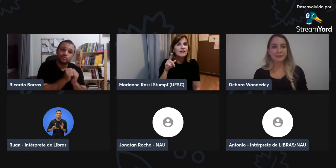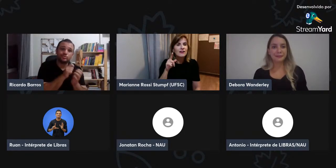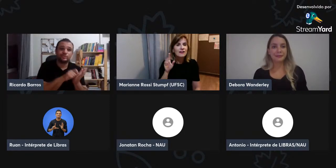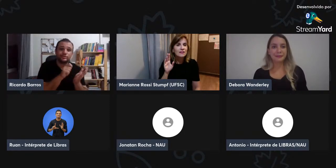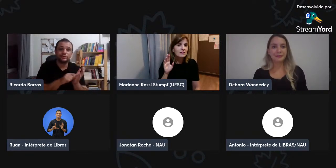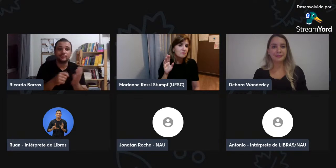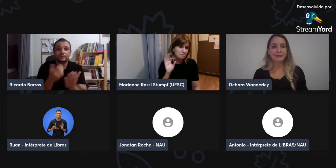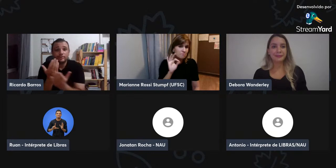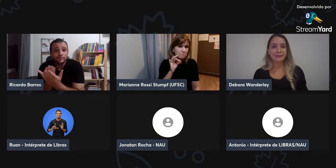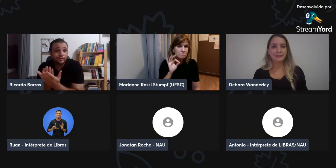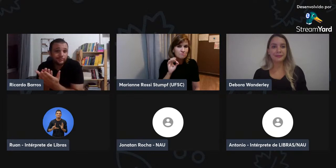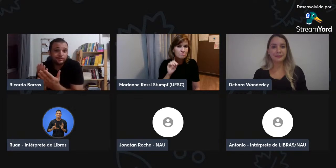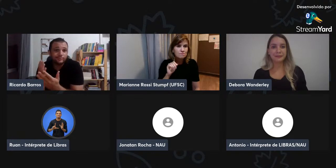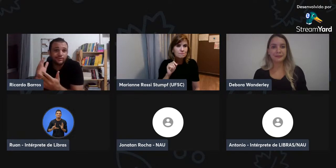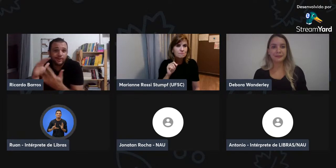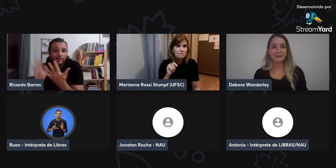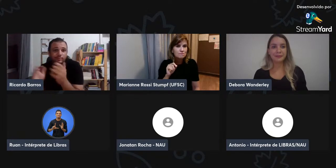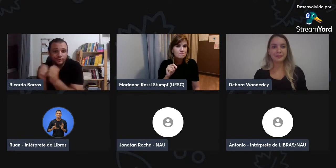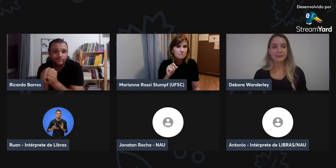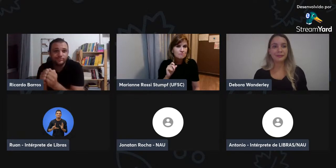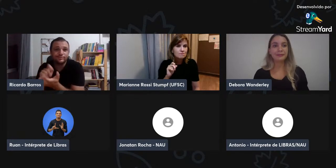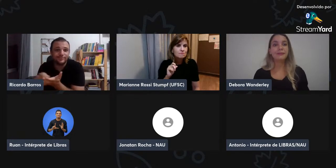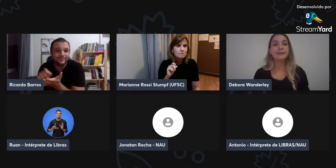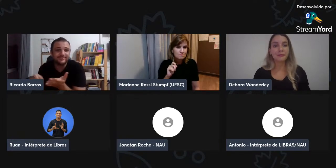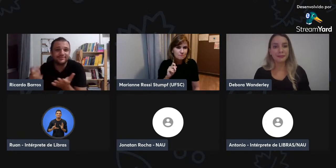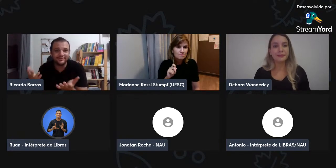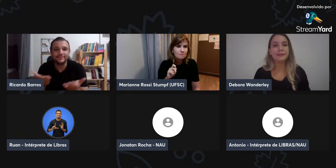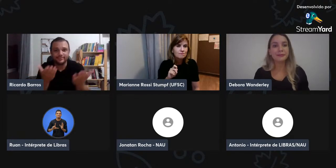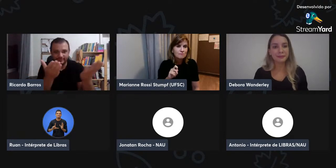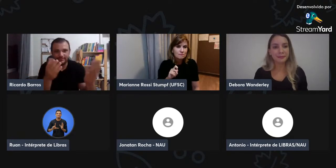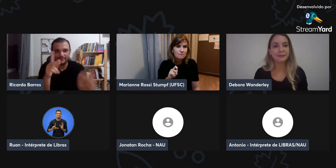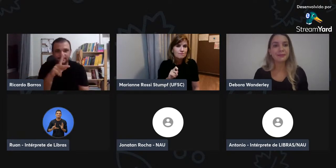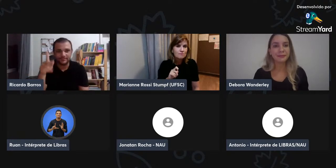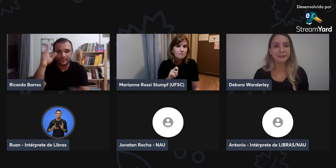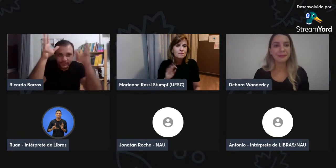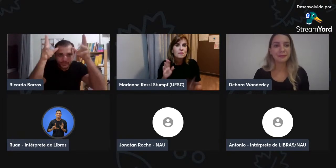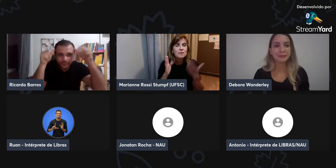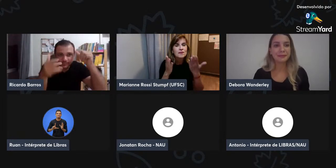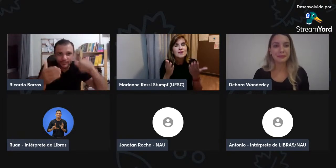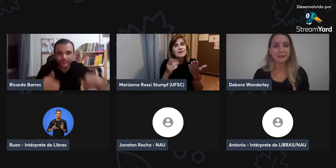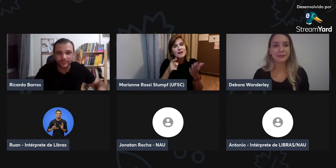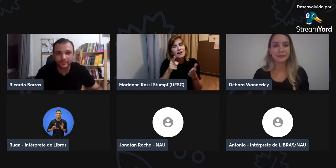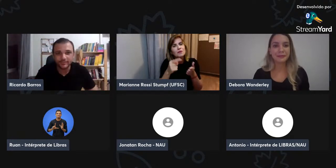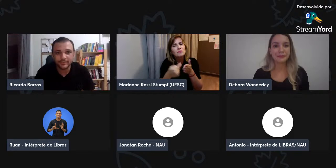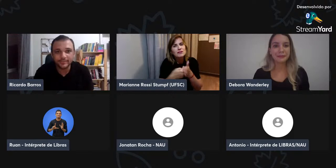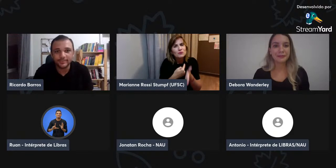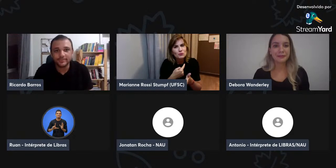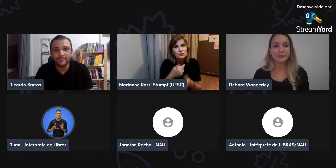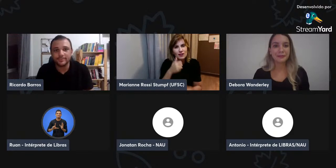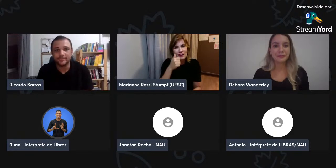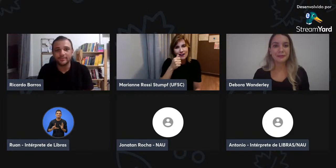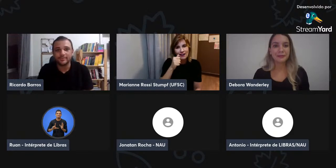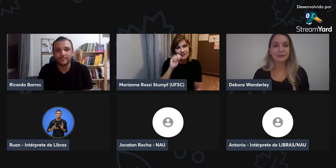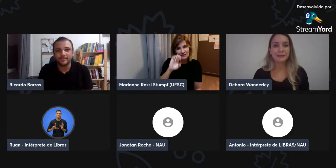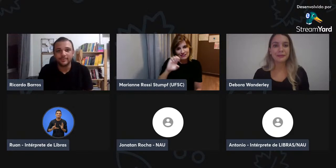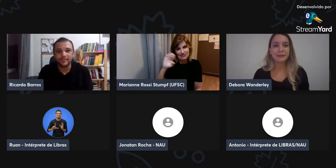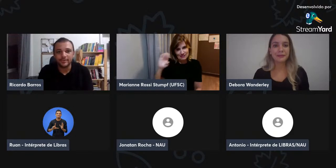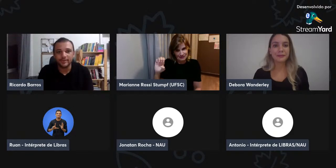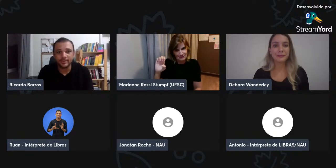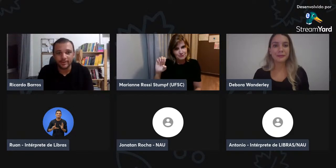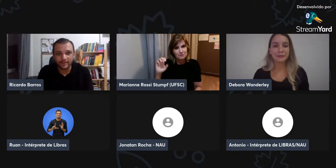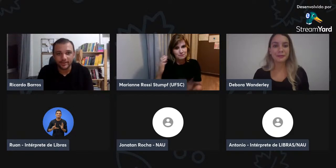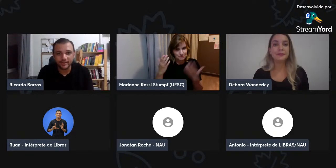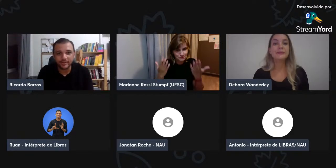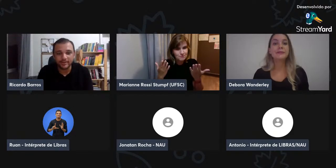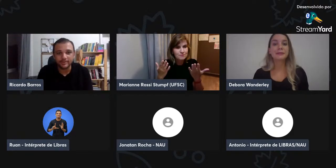interessante unificar, juntá-las para que o aluno surdo possa fazer essas relações.